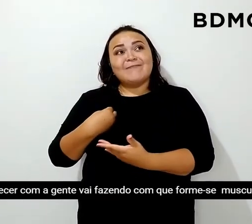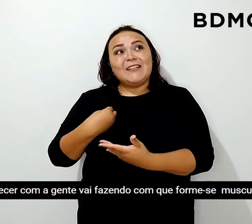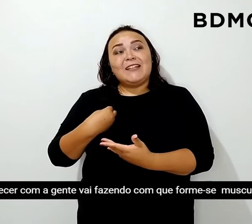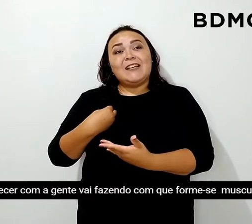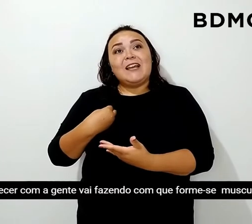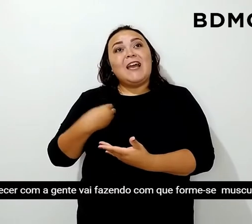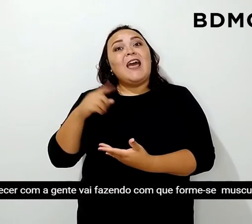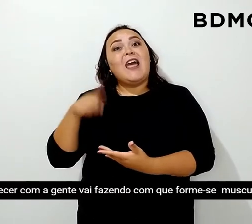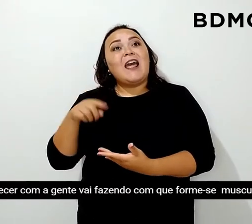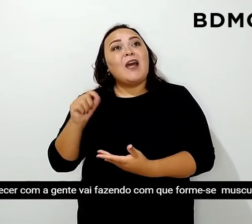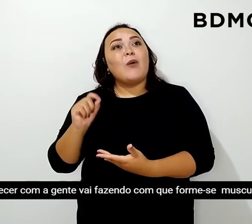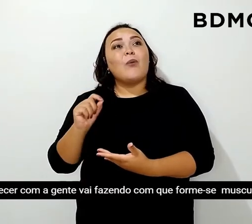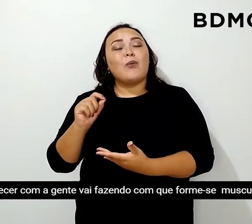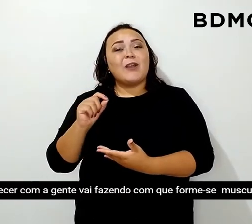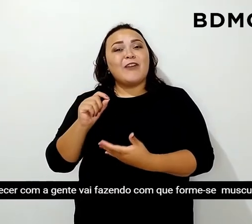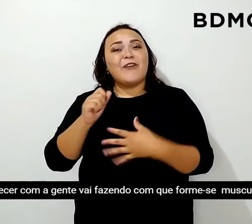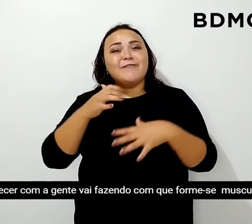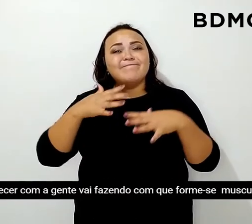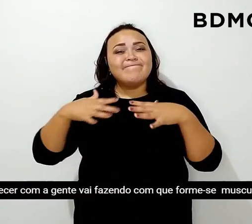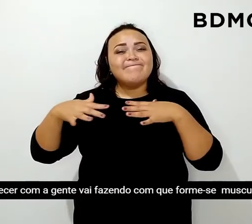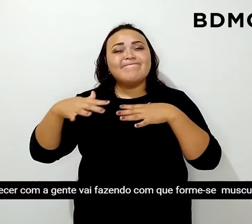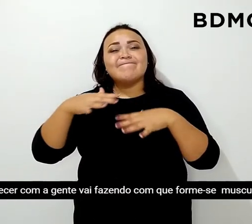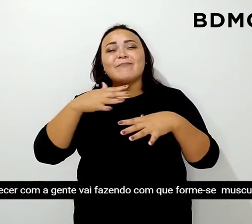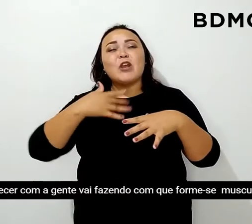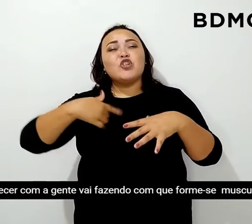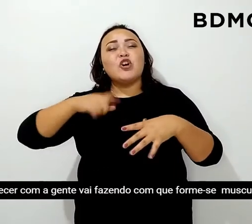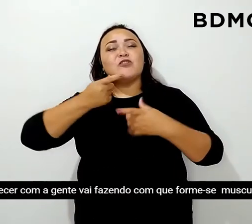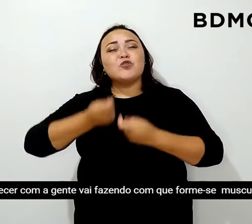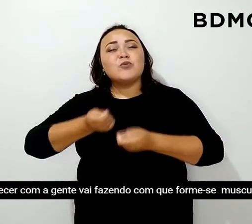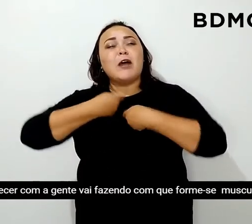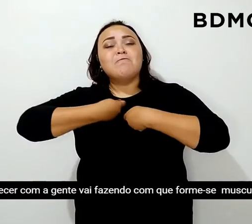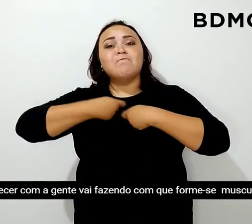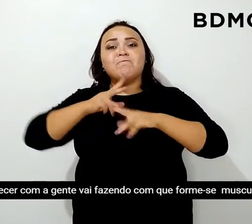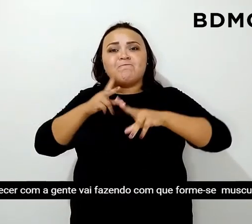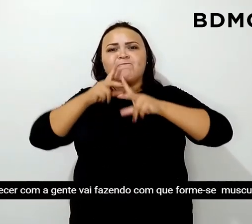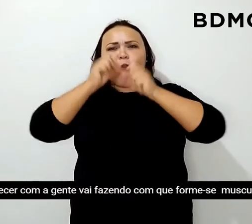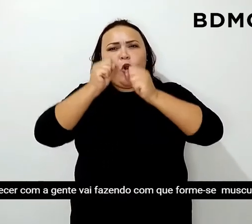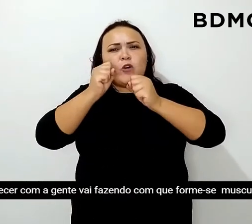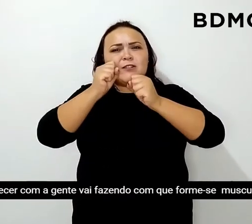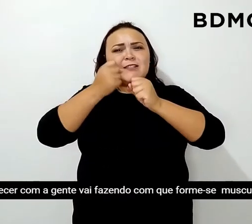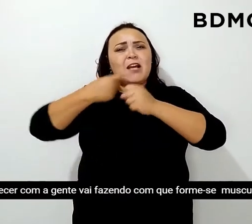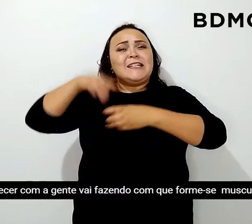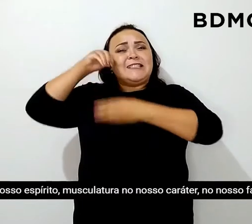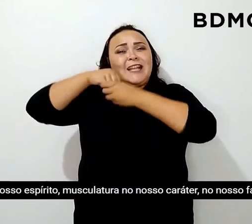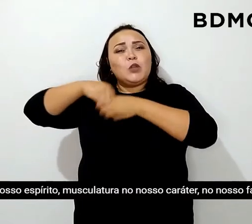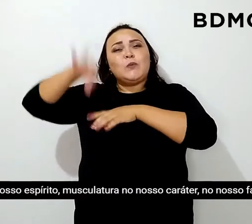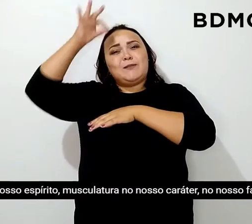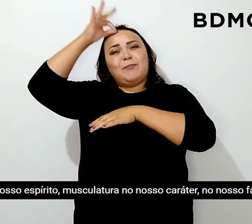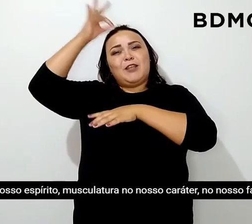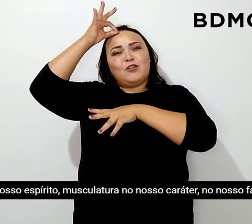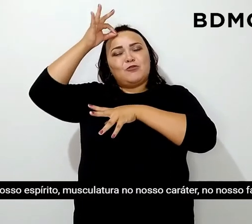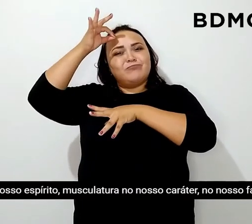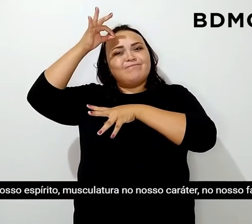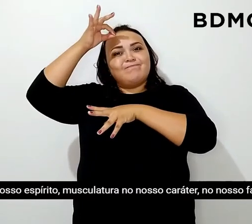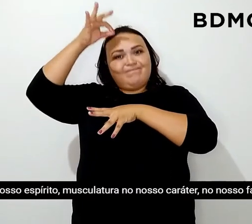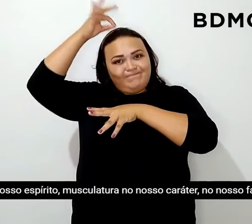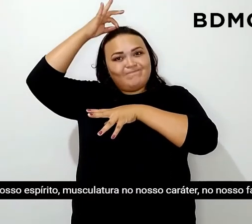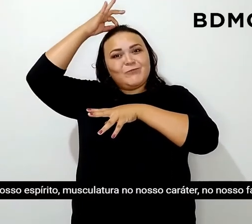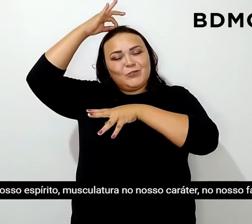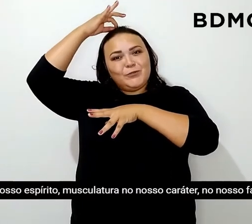fazendo com que forme-se musculatura no nosso espírito,